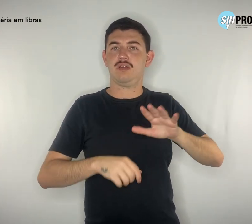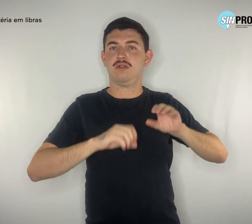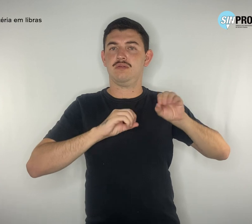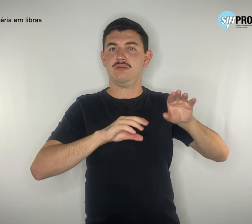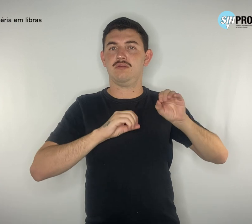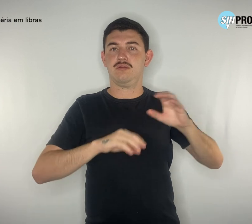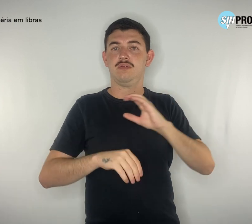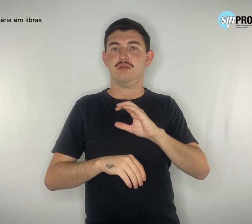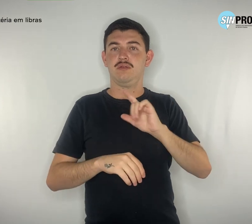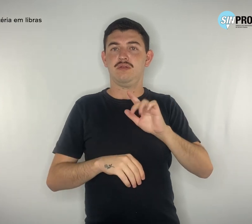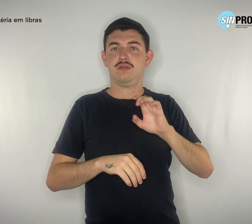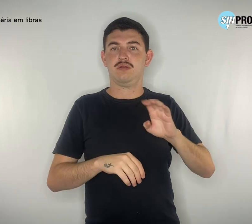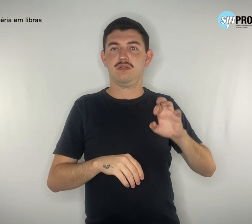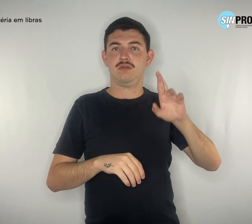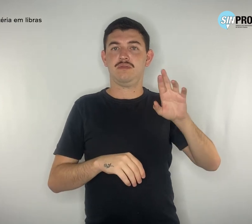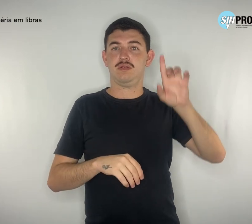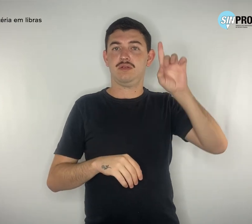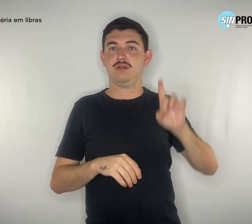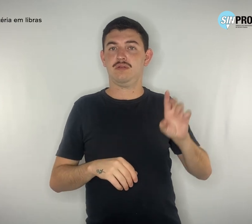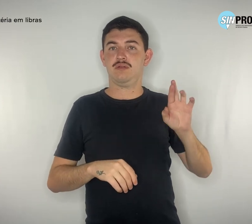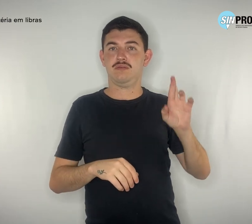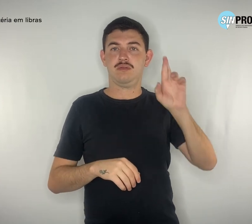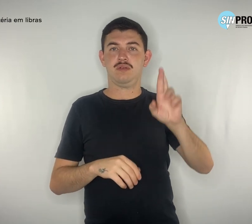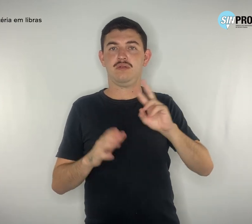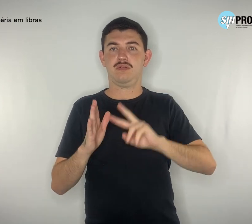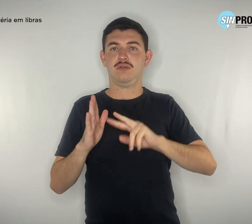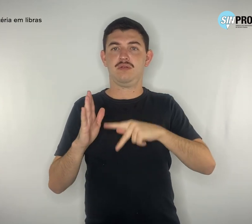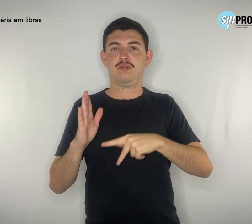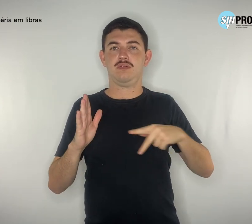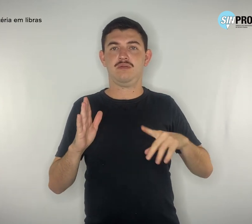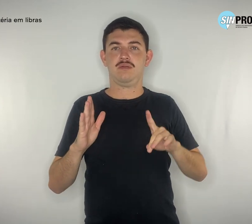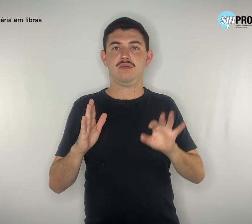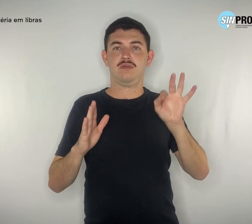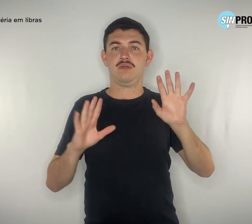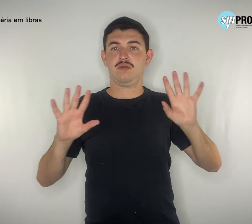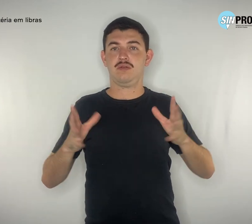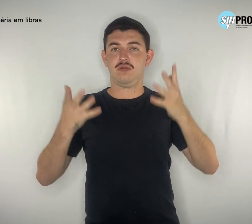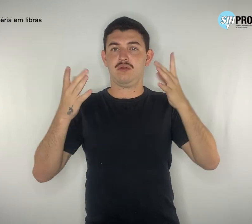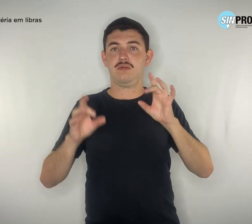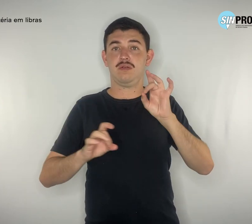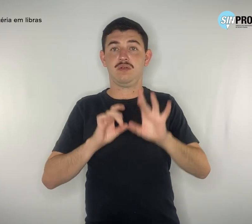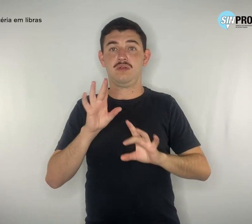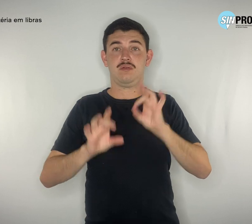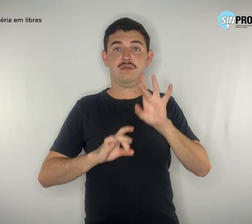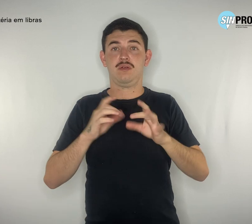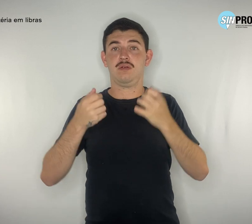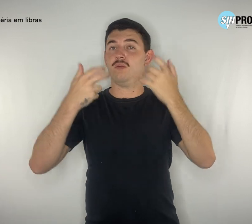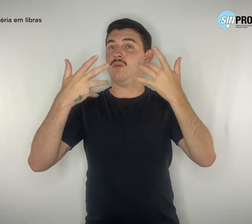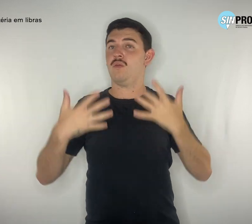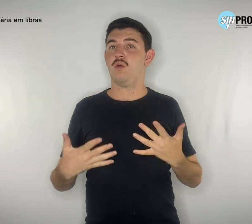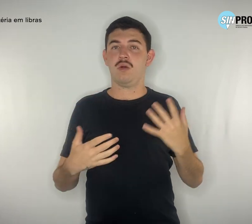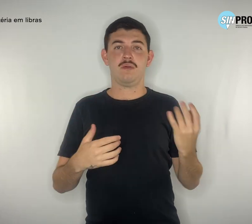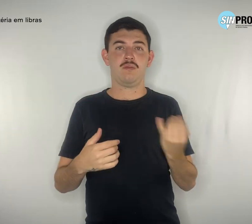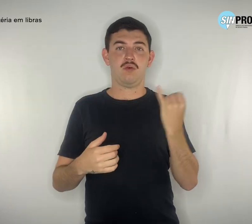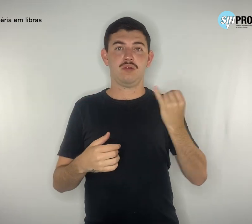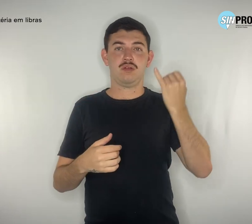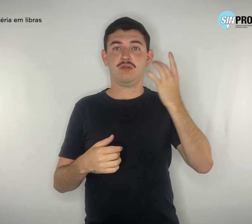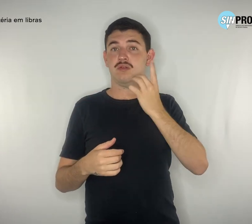e representante do SimproDF, na solenidade, ressaltou a importância do deputado Chico